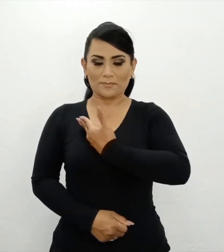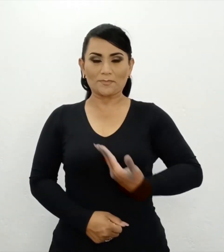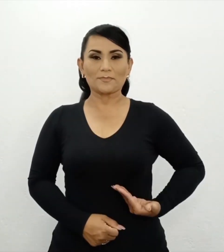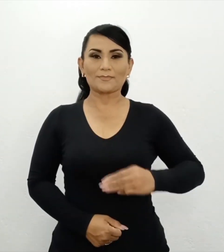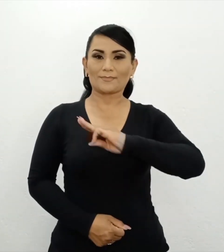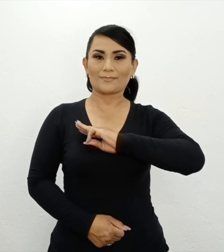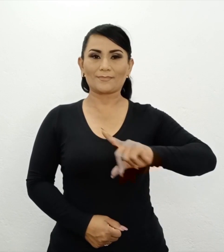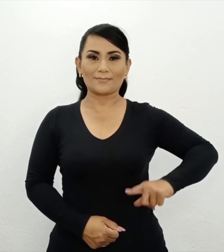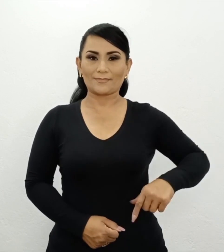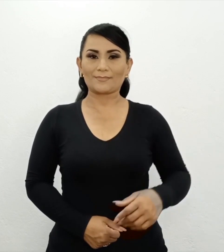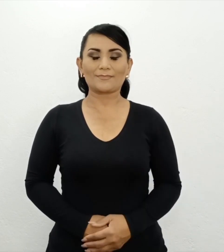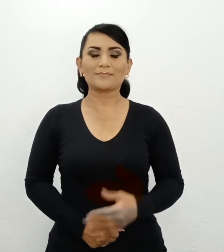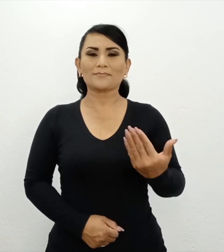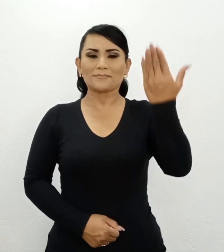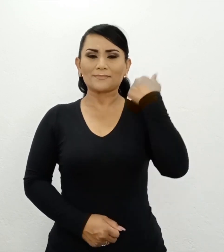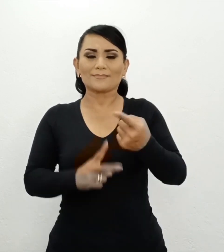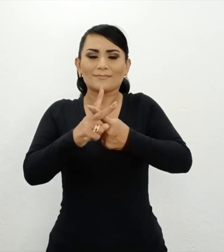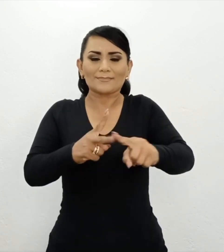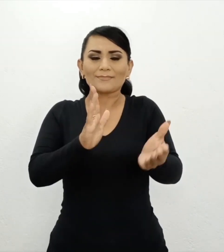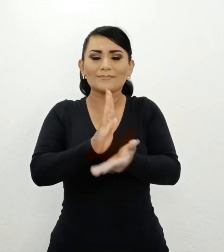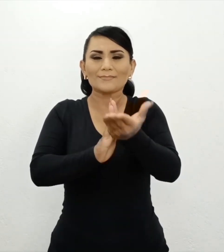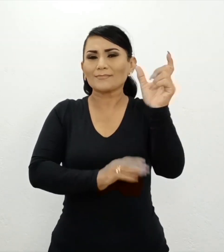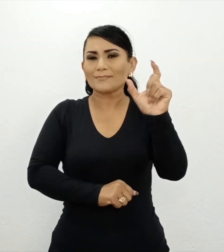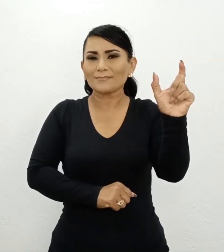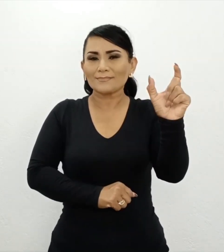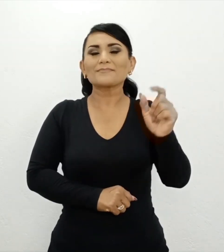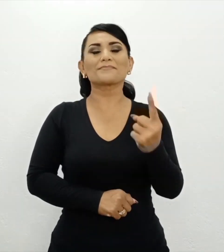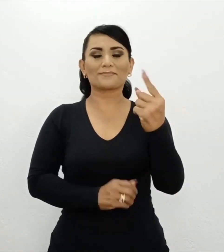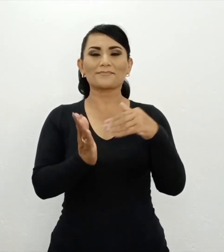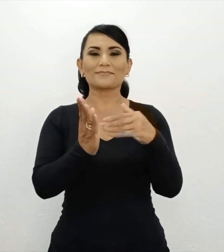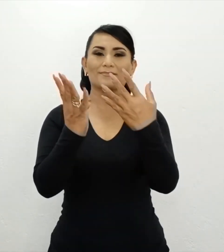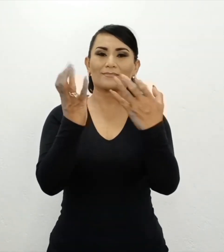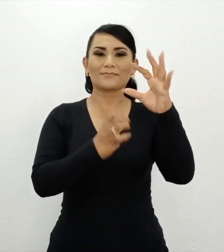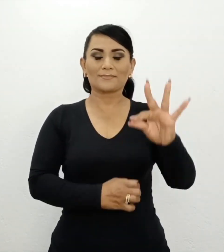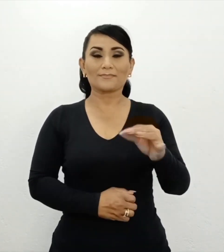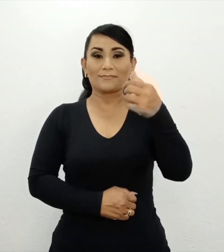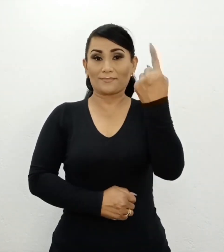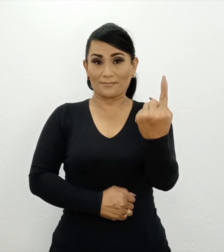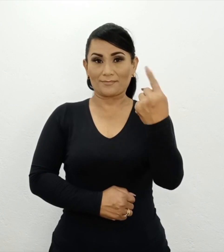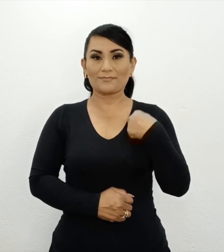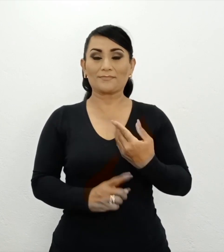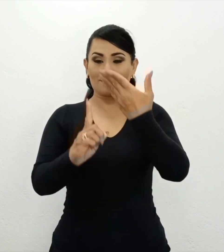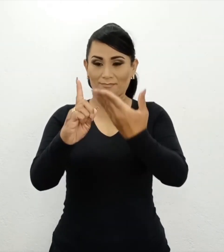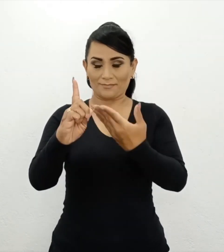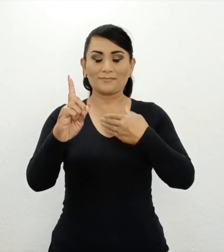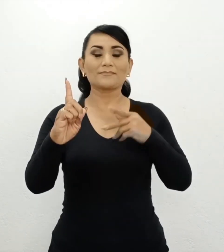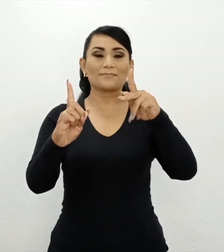Presidencia Municipal Se inicia su construcción en 1941 por el señor